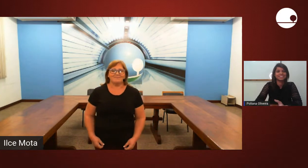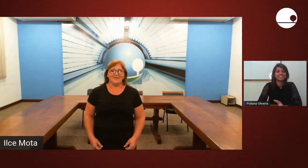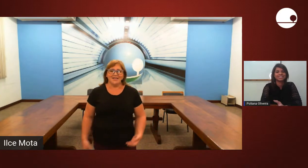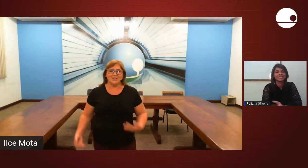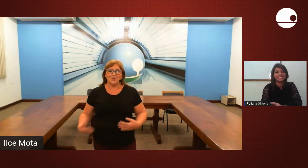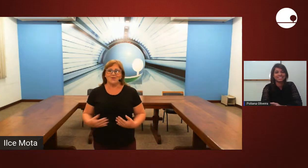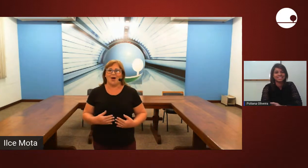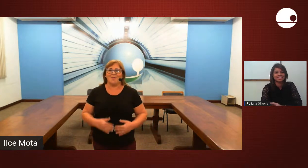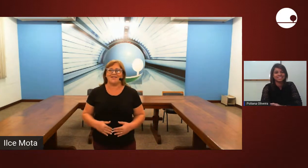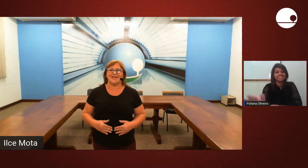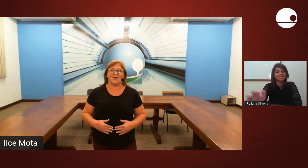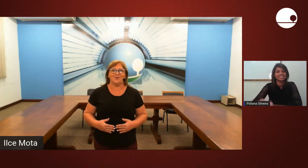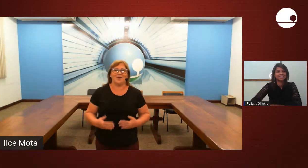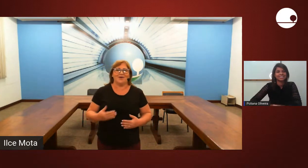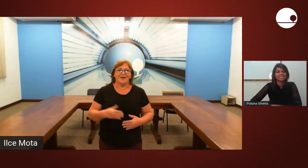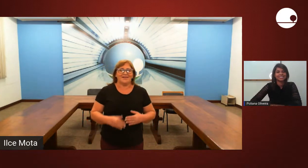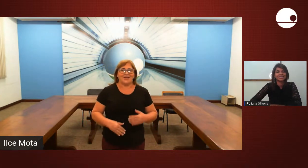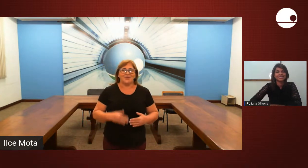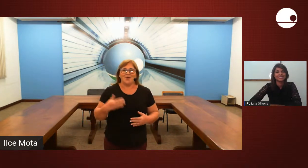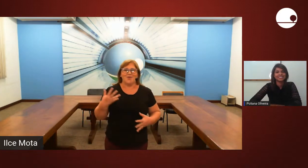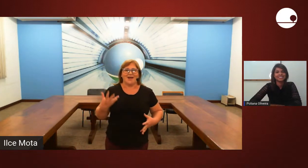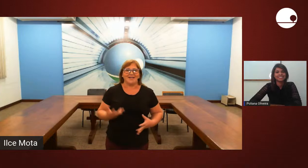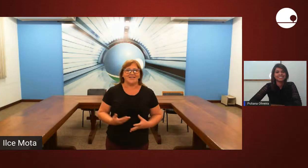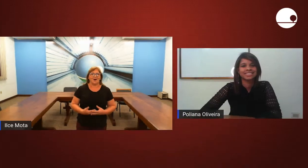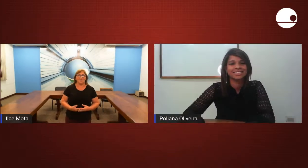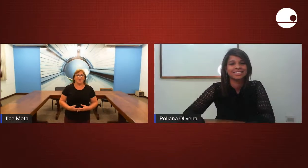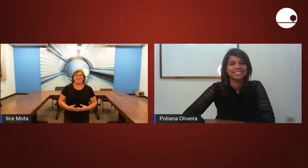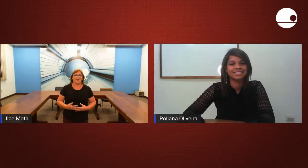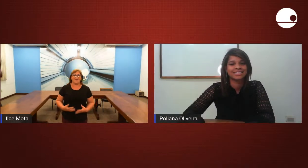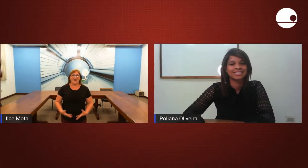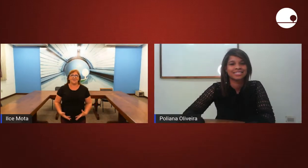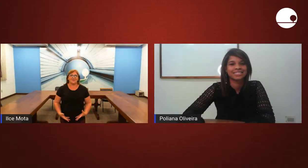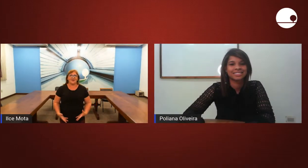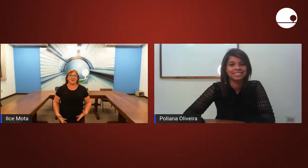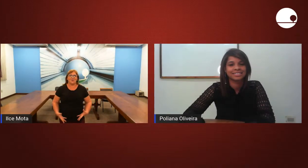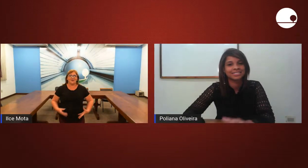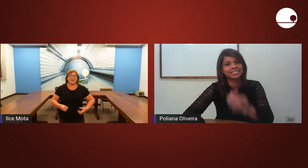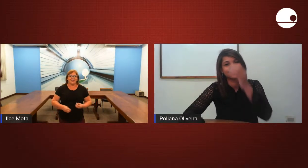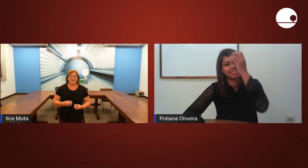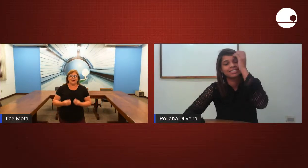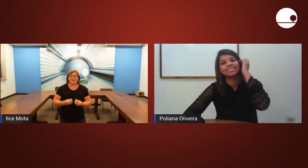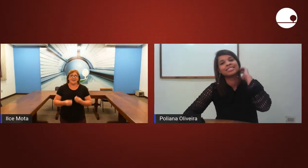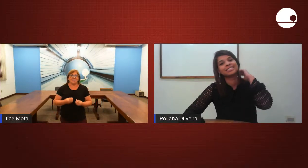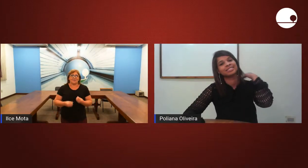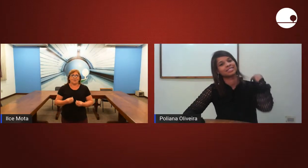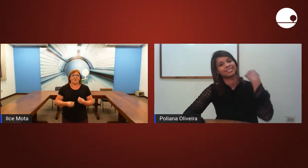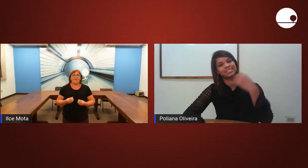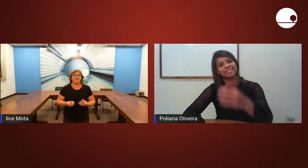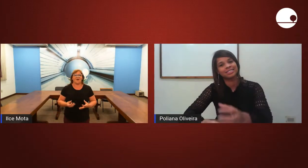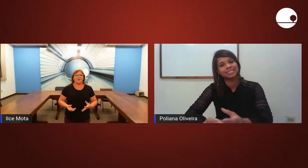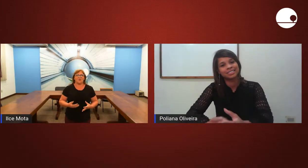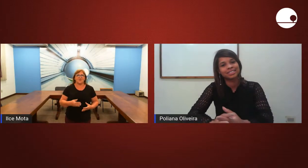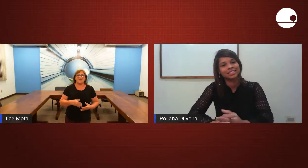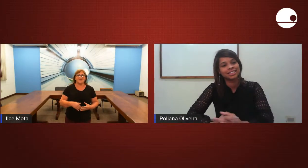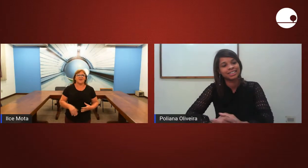Esse curso realmente saiu do meu coração pelo fato de eu conviver com os surdos dentro da